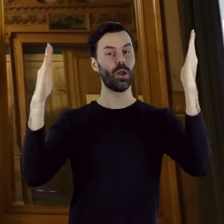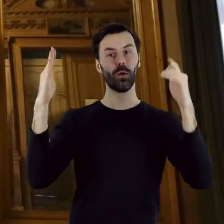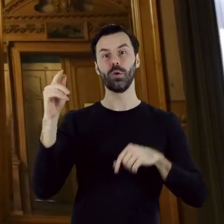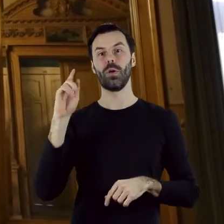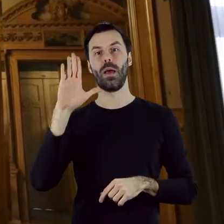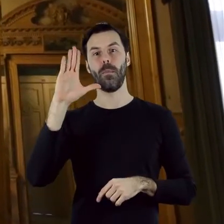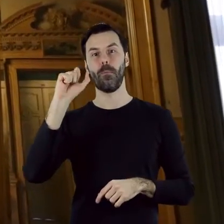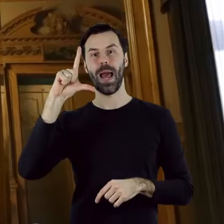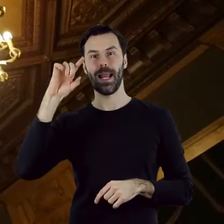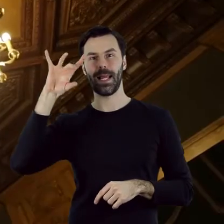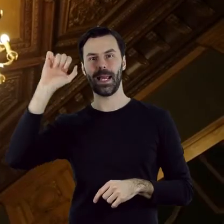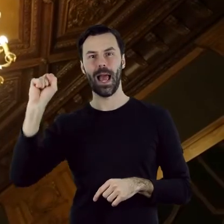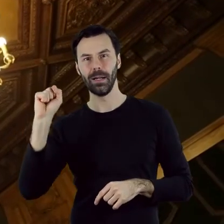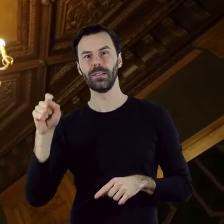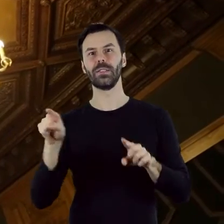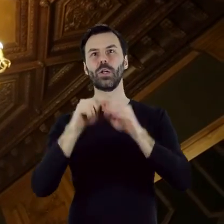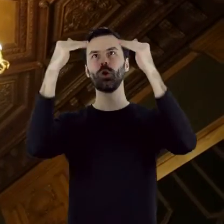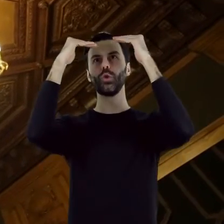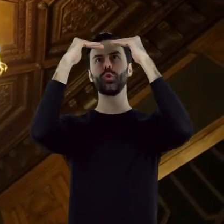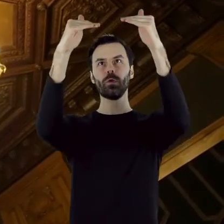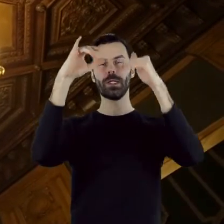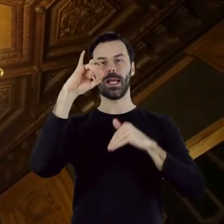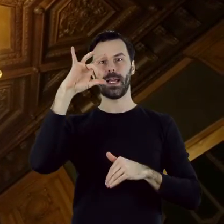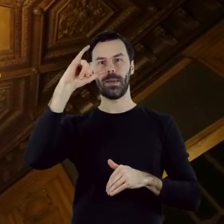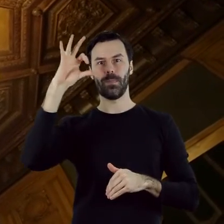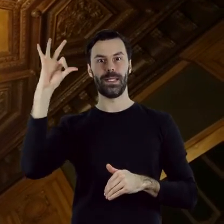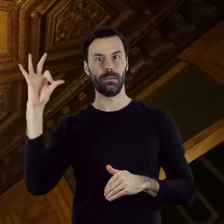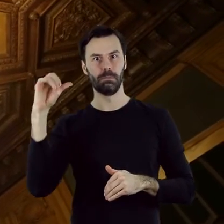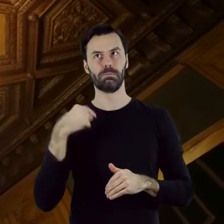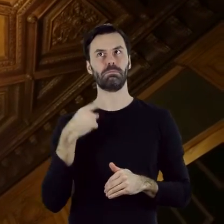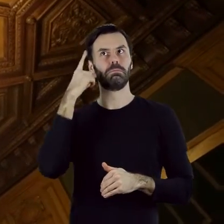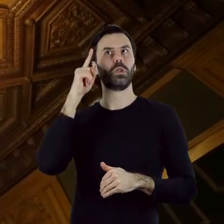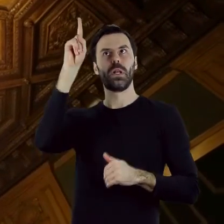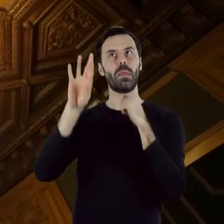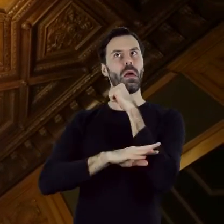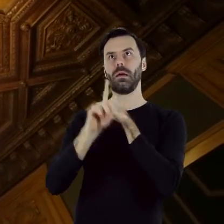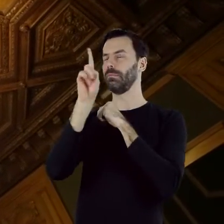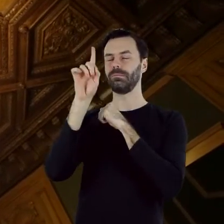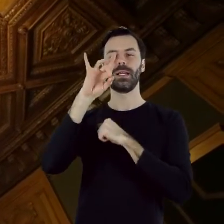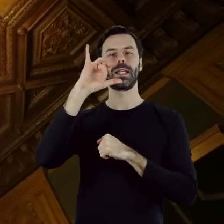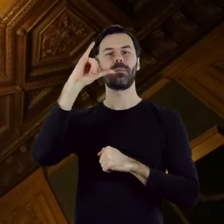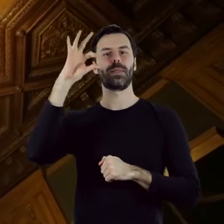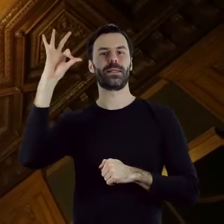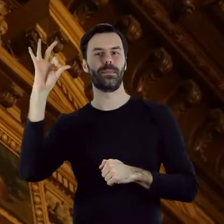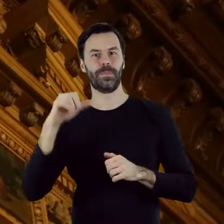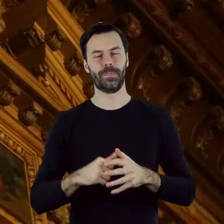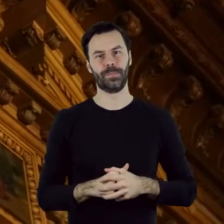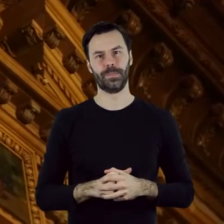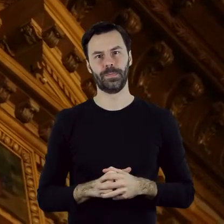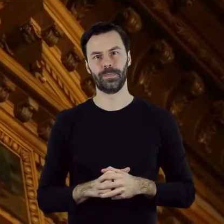oraz gipsowy sufit, który dzięki mazerunkowi imituje drewniane kasetony. W górnej